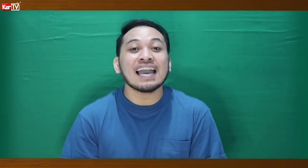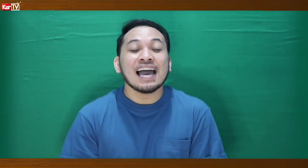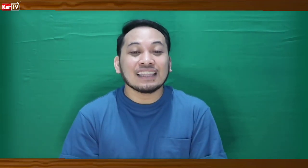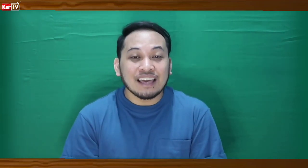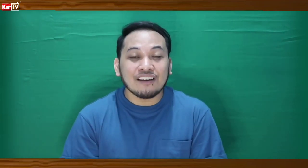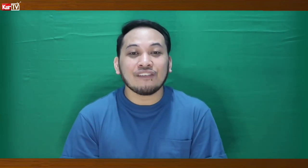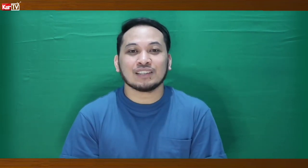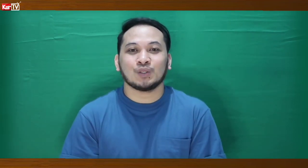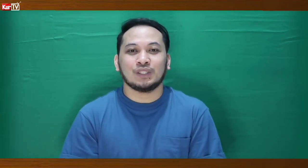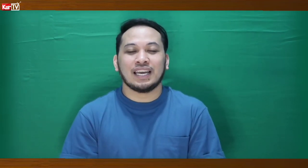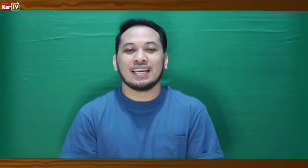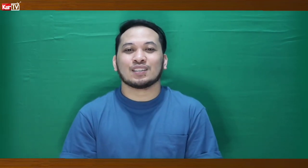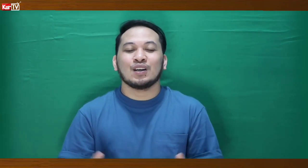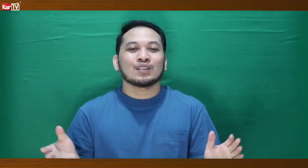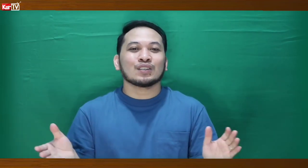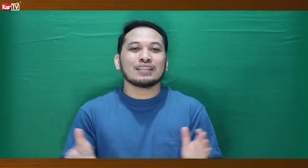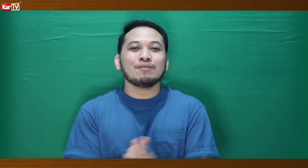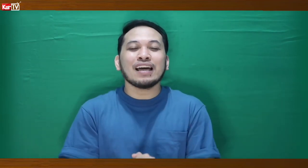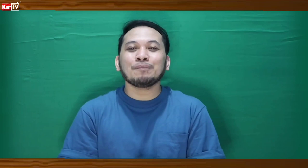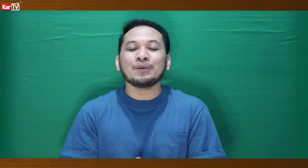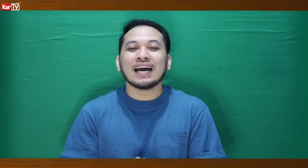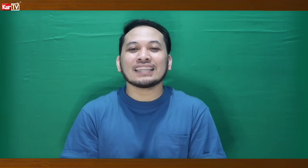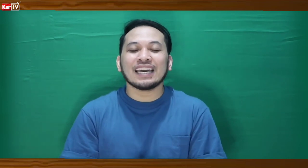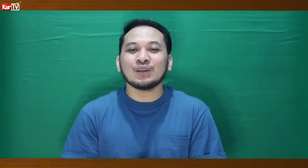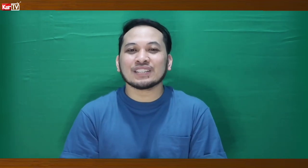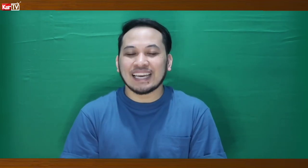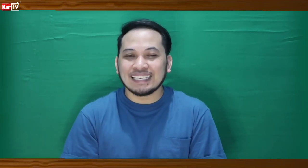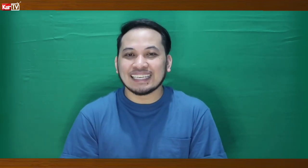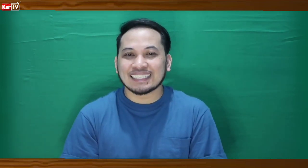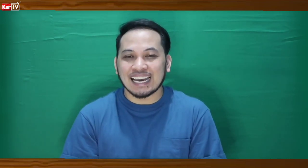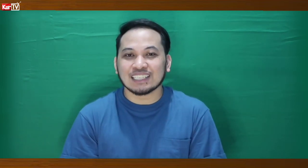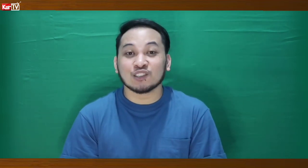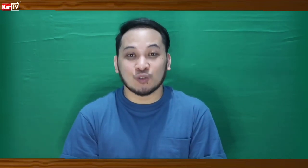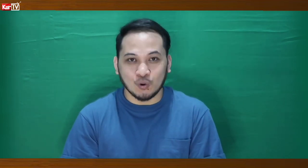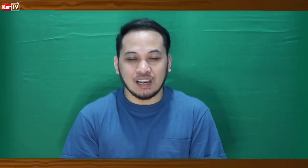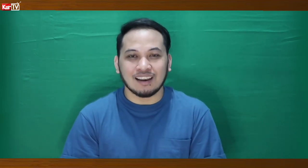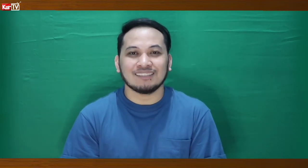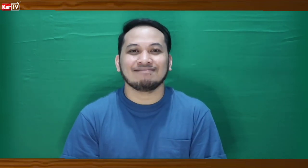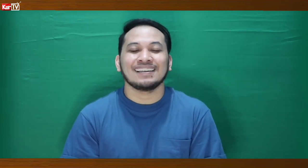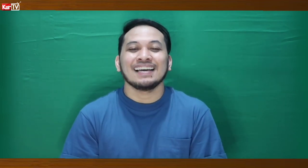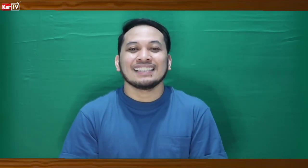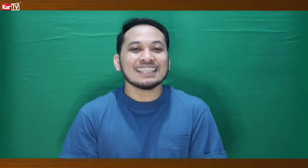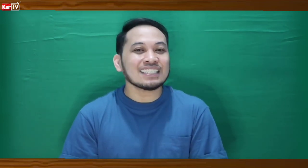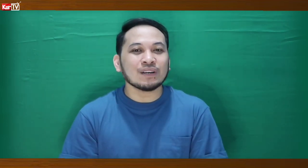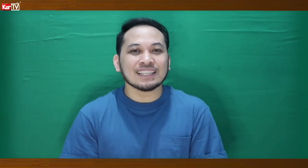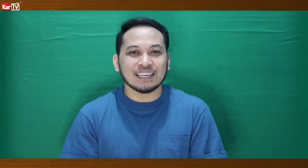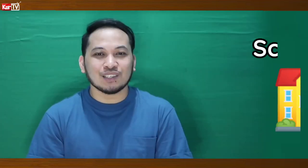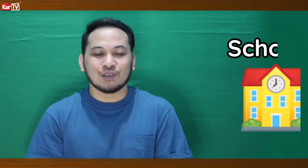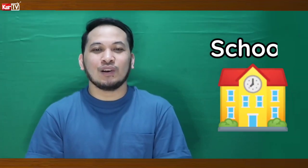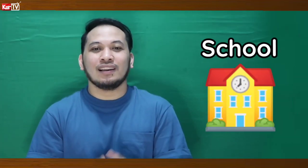deaf students So simulan po natin yung senyas sa school This is how we sign school